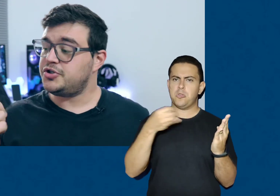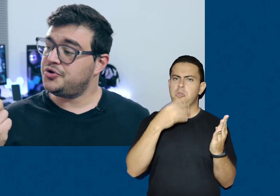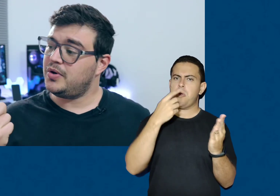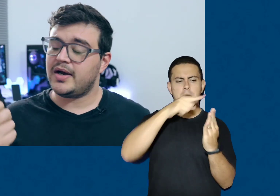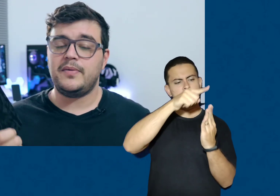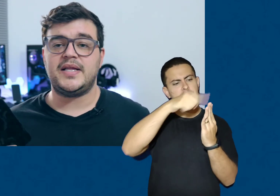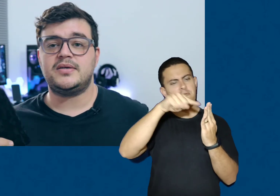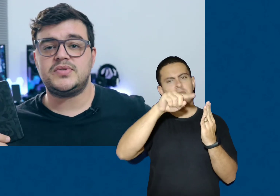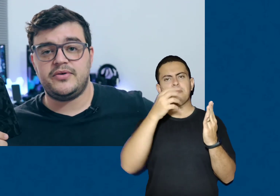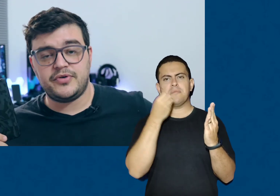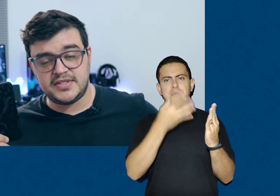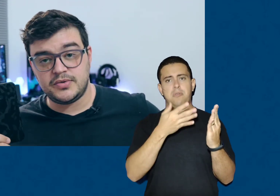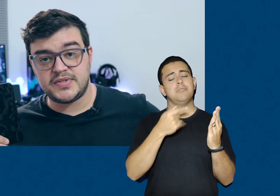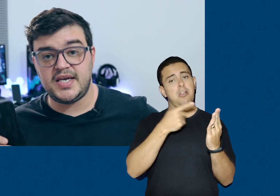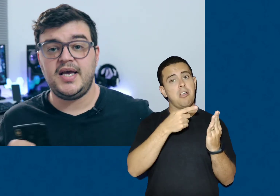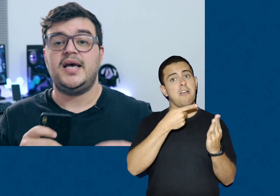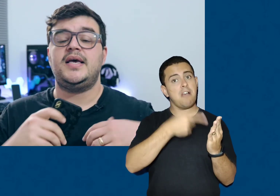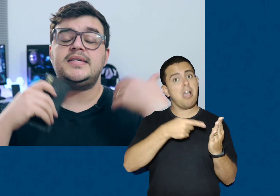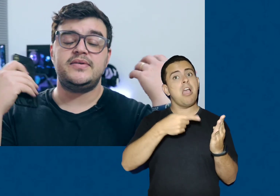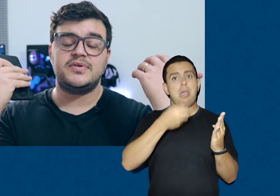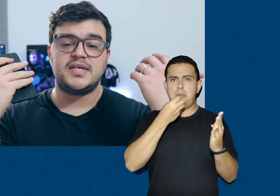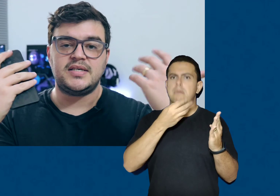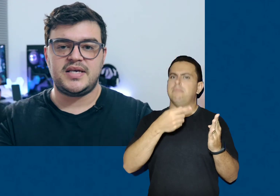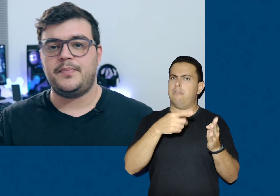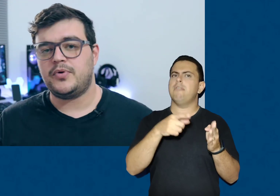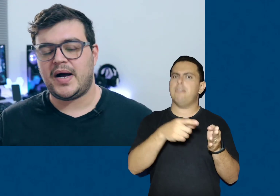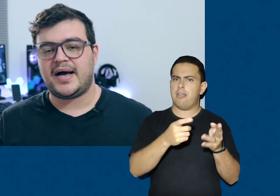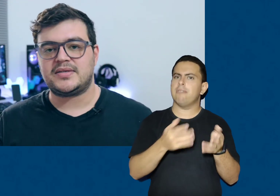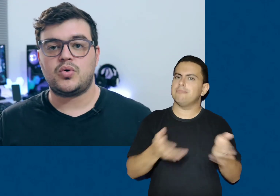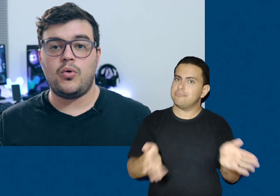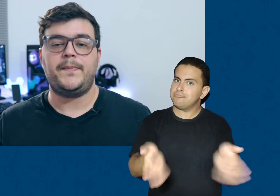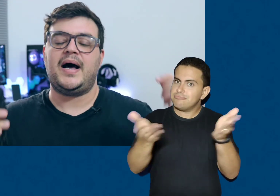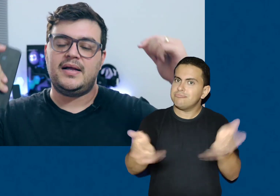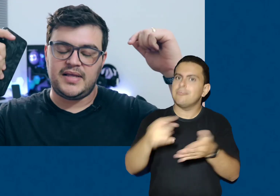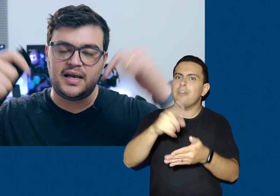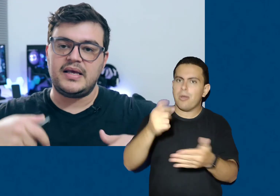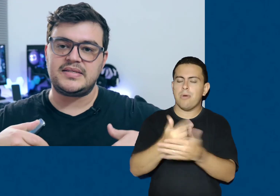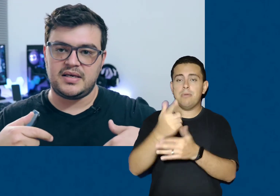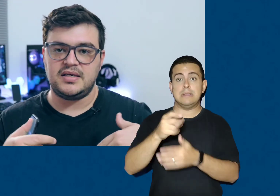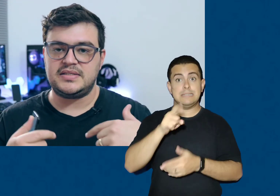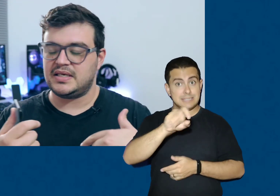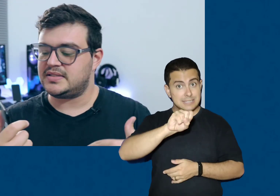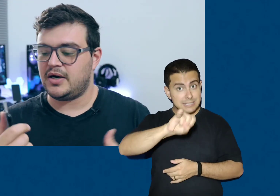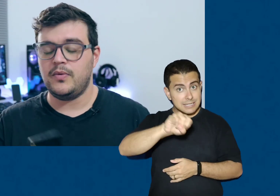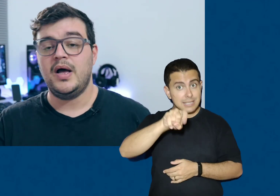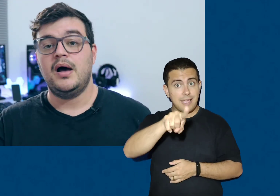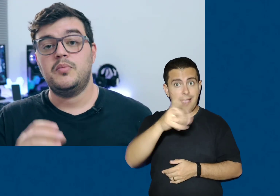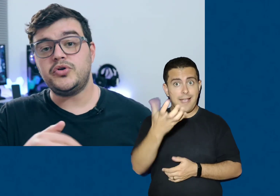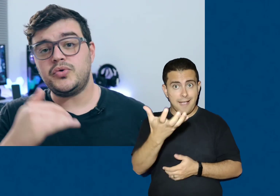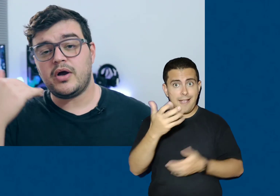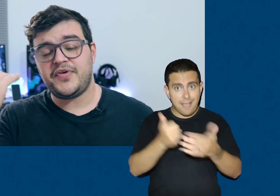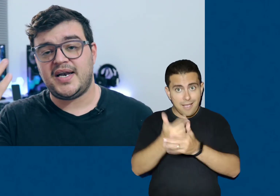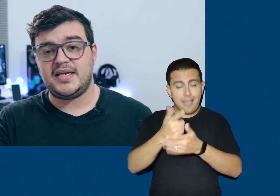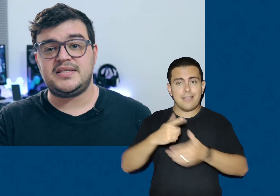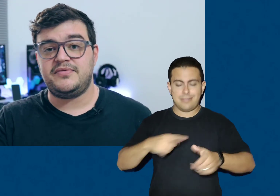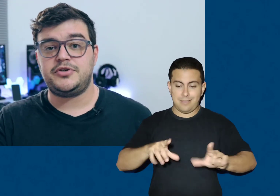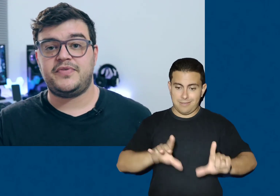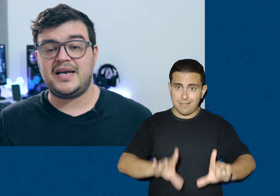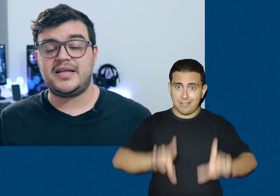Continuo recomendando o Zenfone 5Z, e se você quiser, por um acaso, comprar, tem links aqui na descrição. Muito do que eu falei nesse vídeo vale